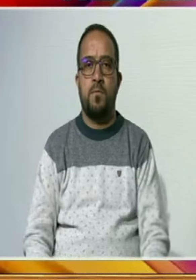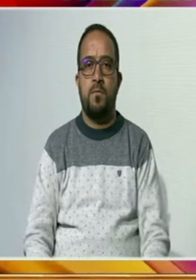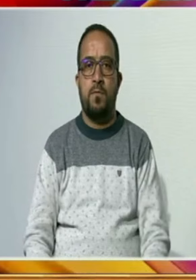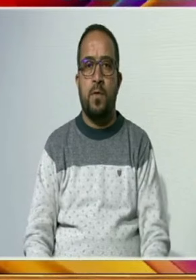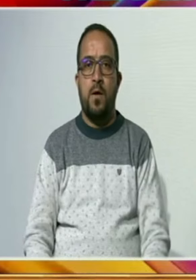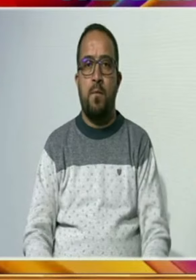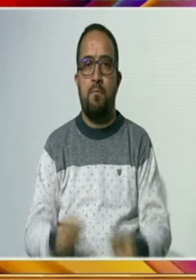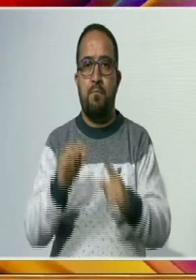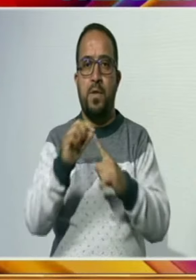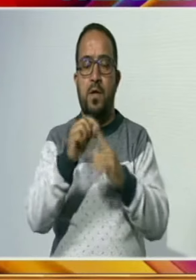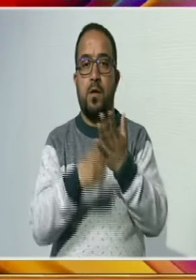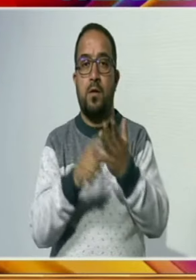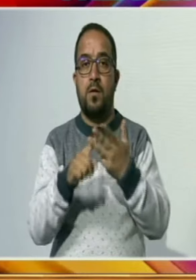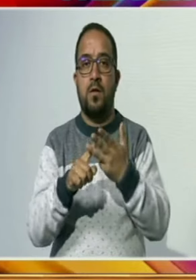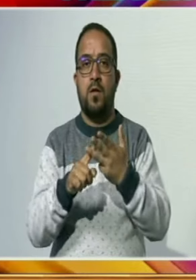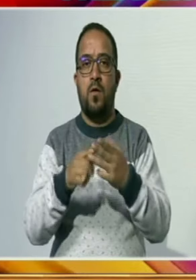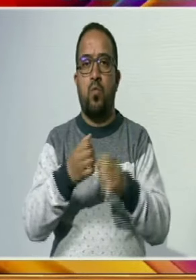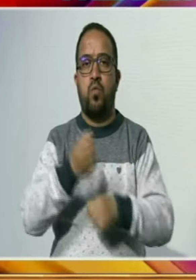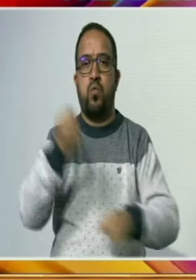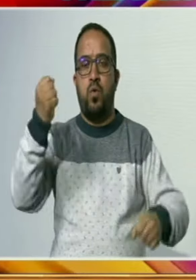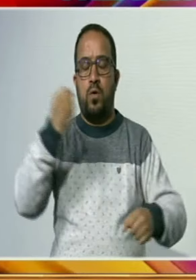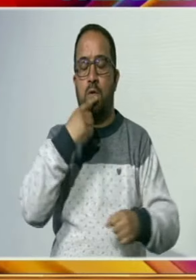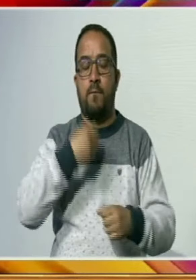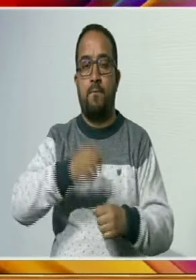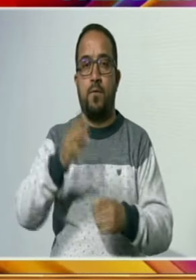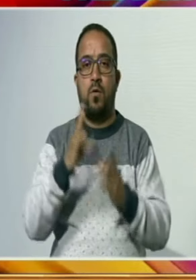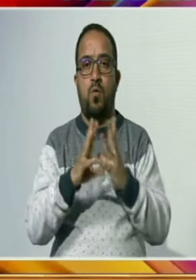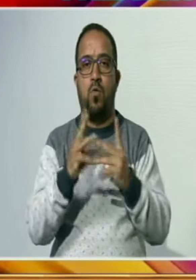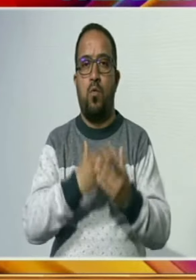پراچین مارک پویتر چھوڑی یاترہ کو روانہ کیا